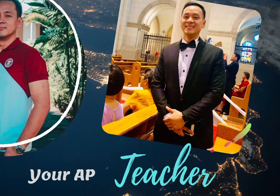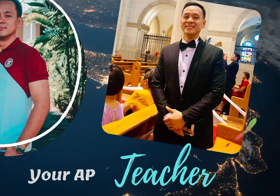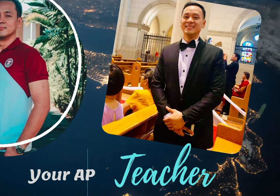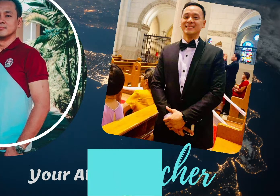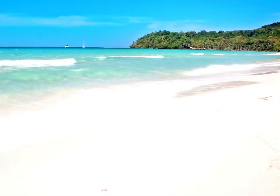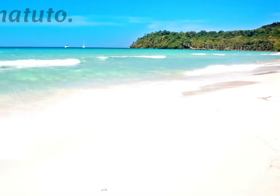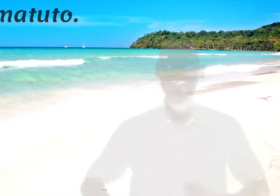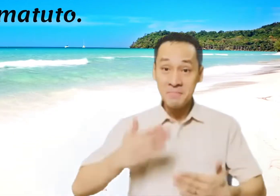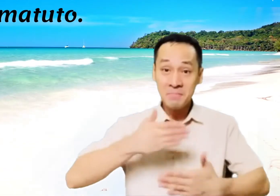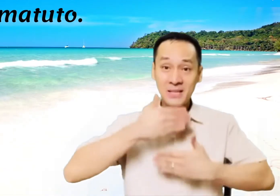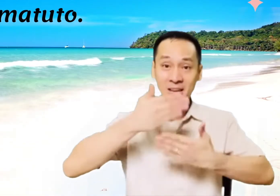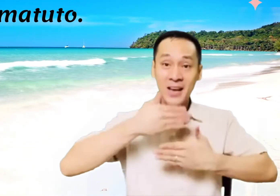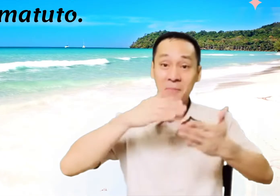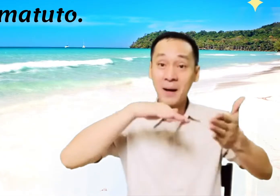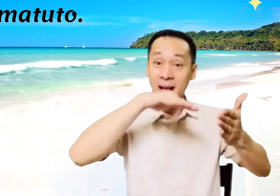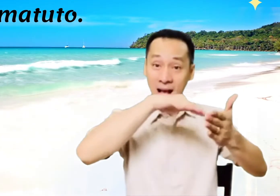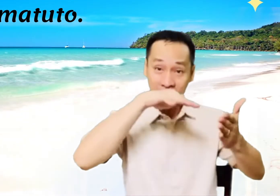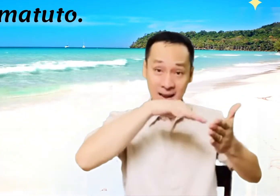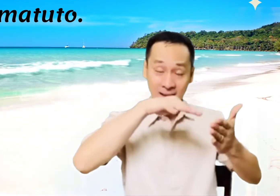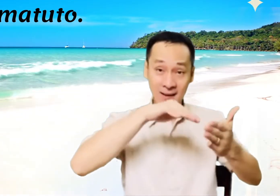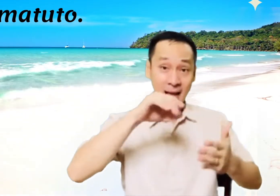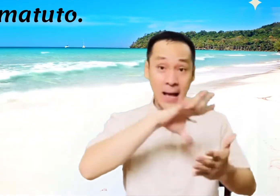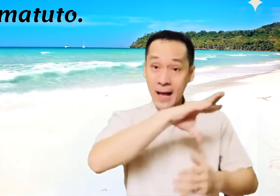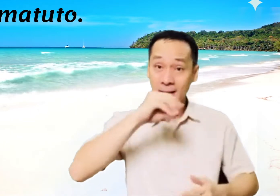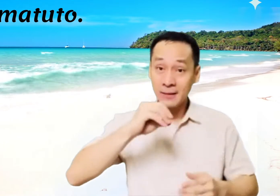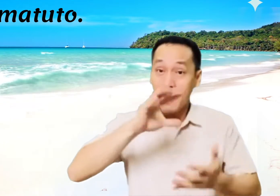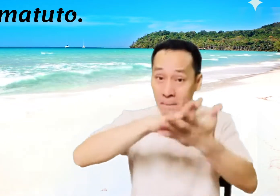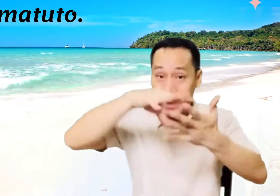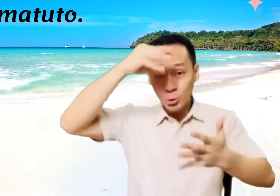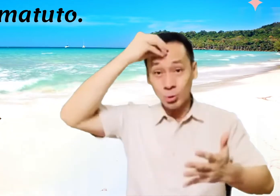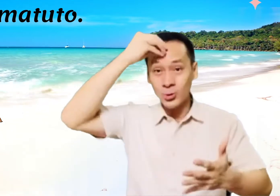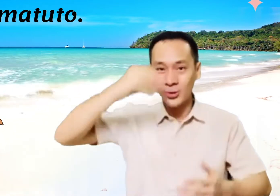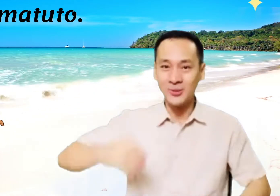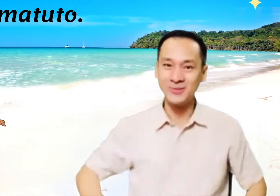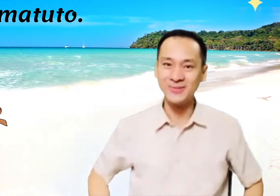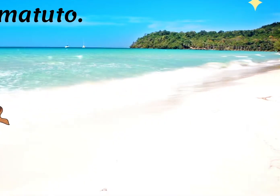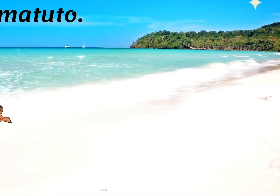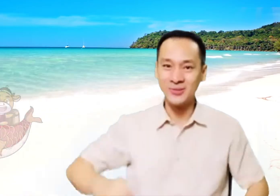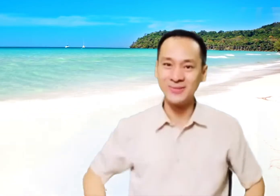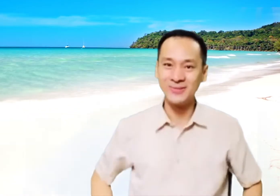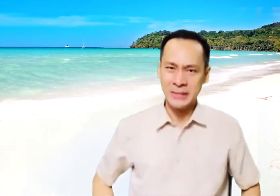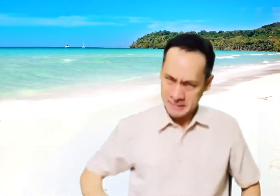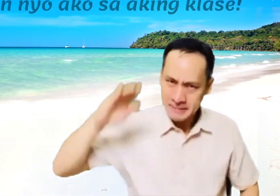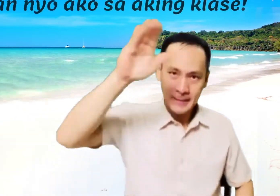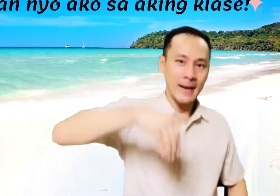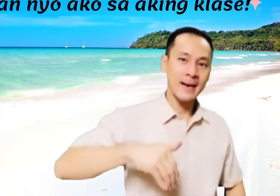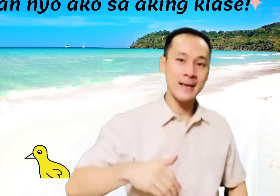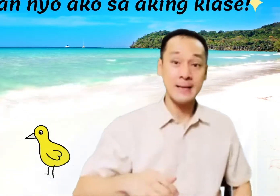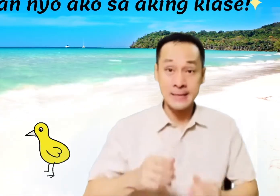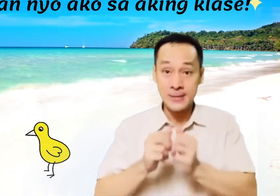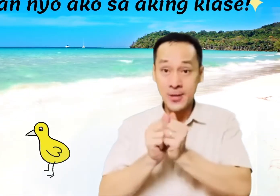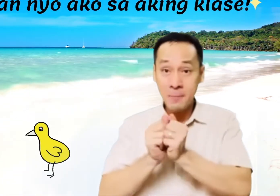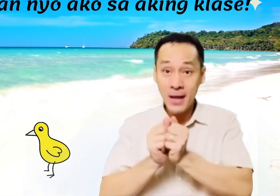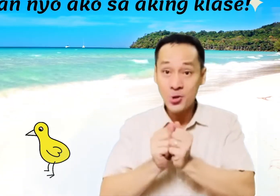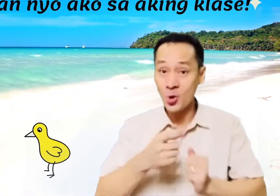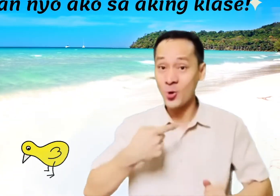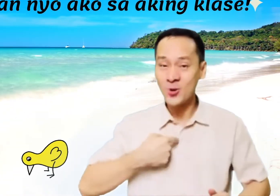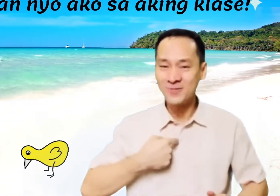It's great to learn and learn. Let's and do it